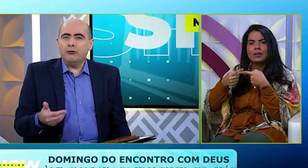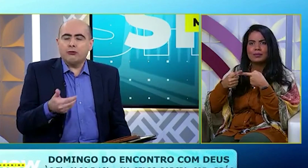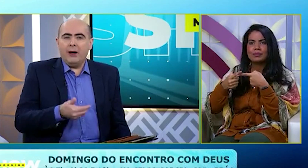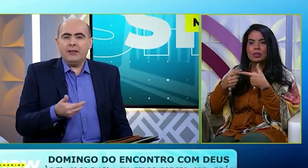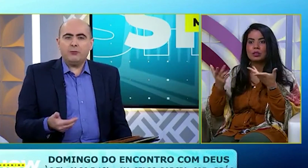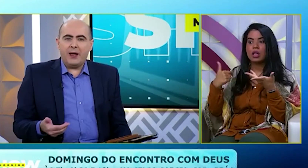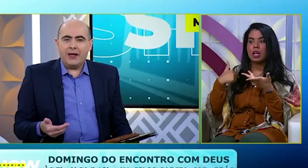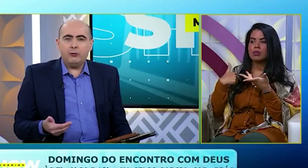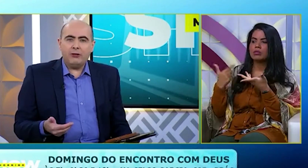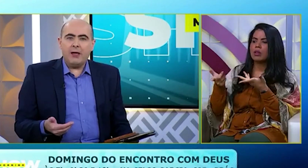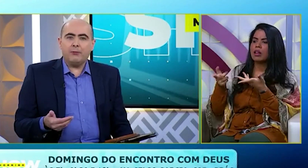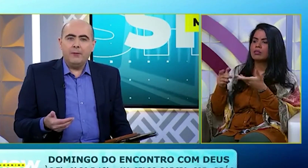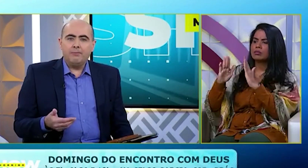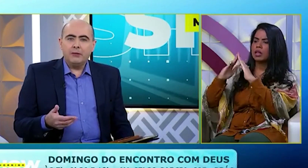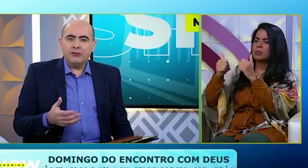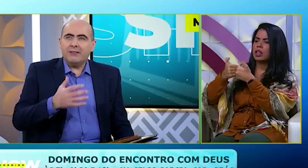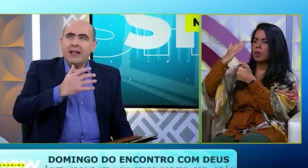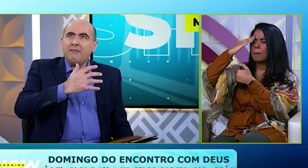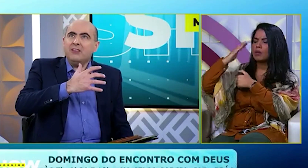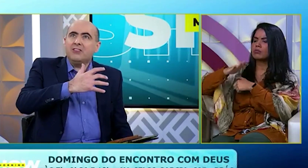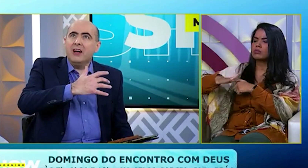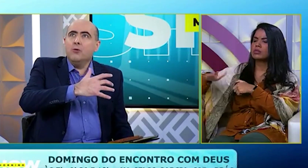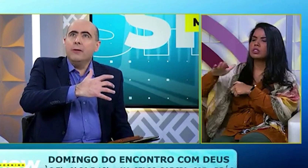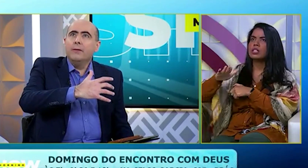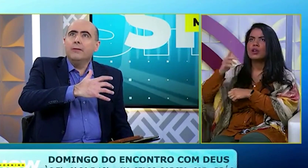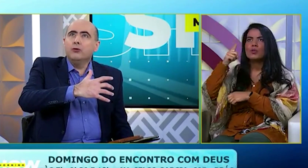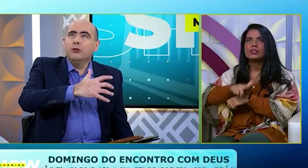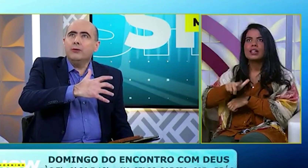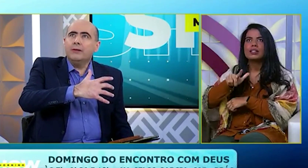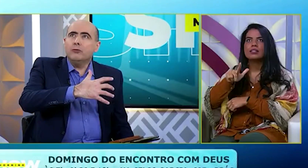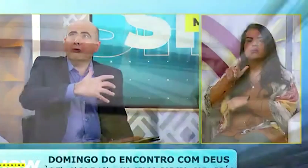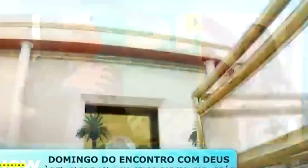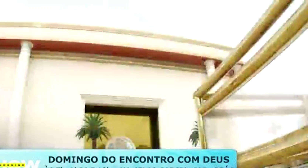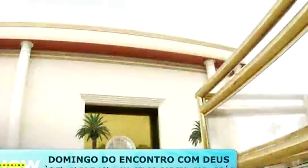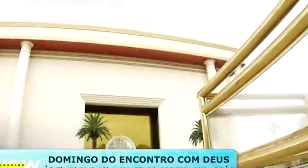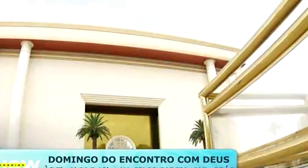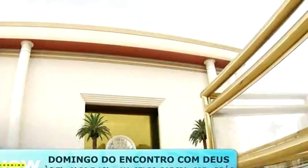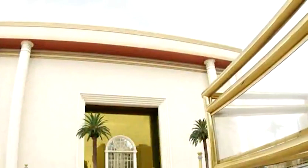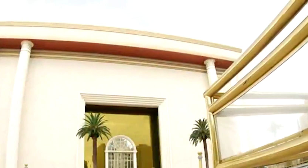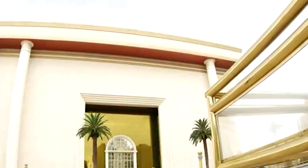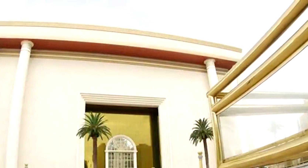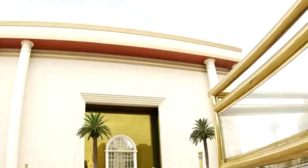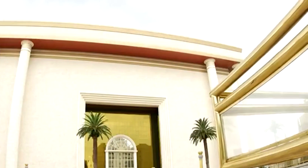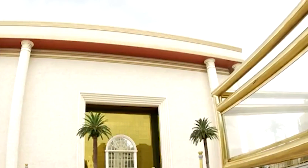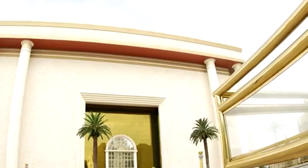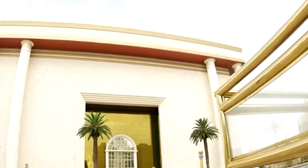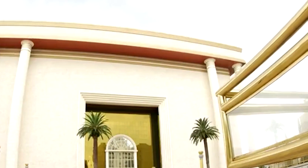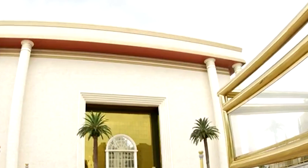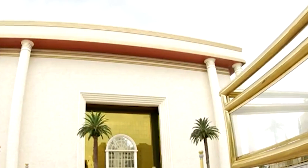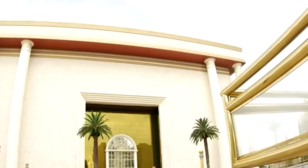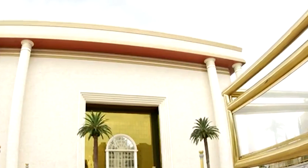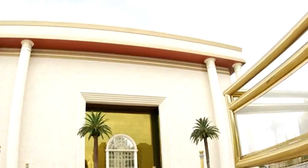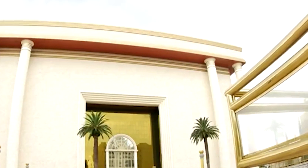Quando eu estou ali Na esplanada do templo, Você tem a visão Do Templo de Salomão. Olha só, Essa é a